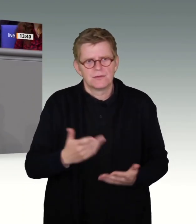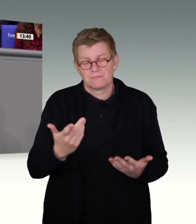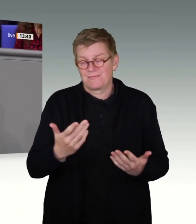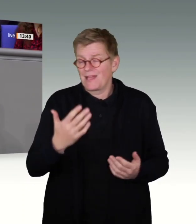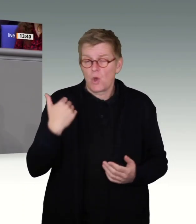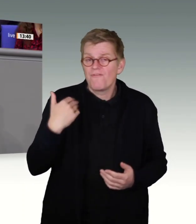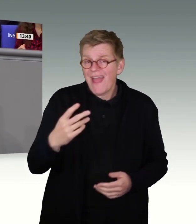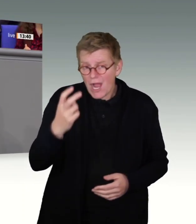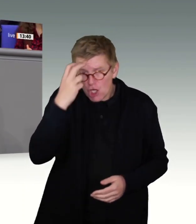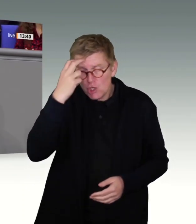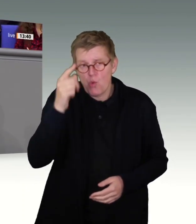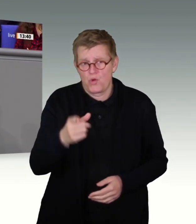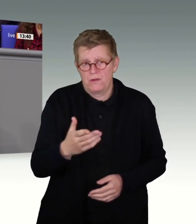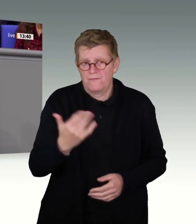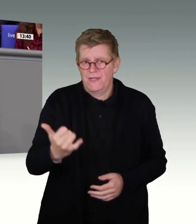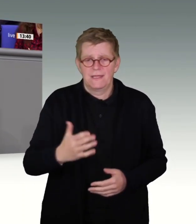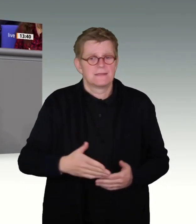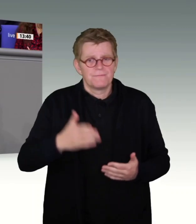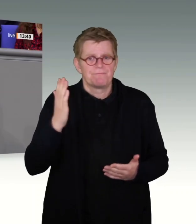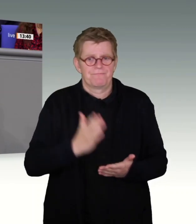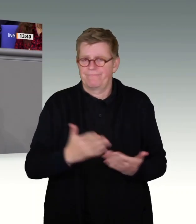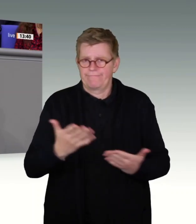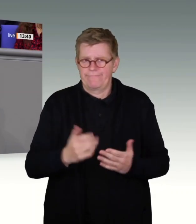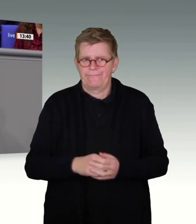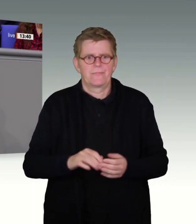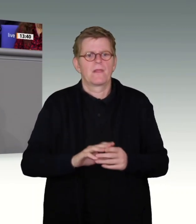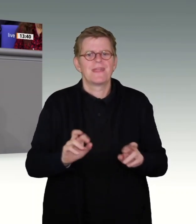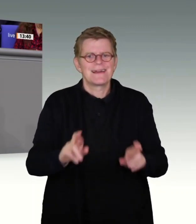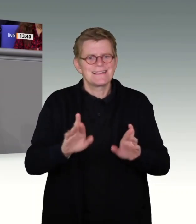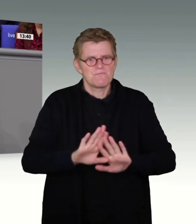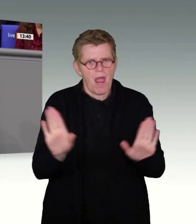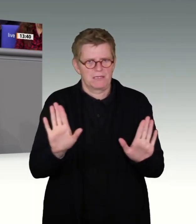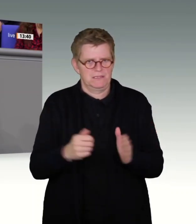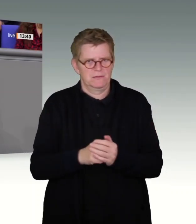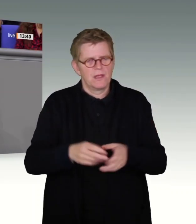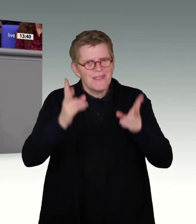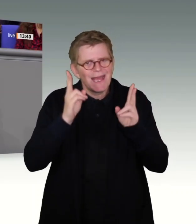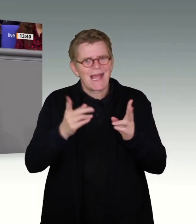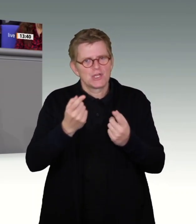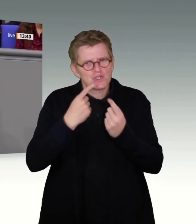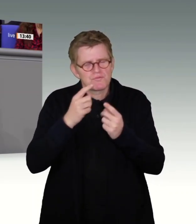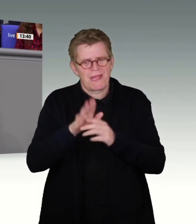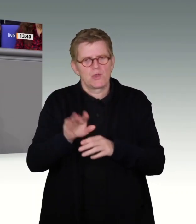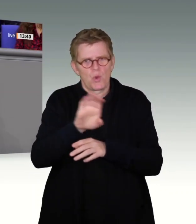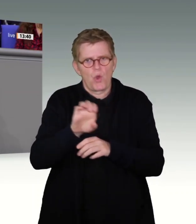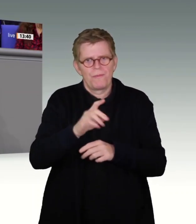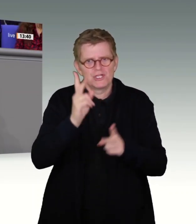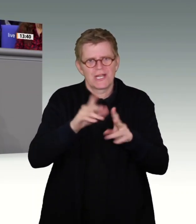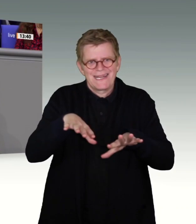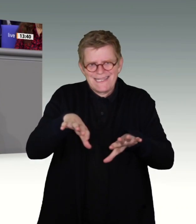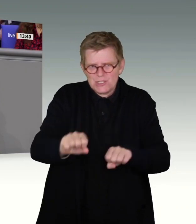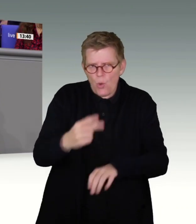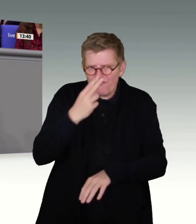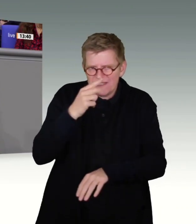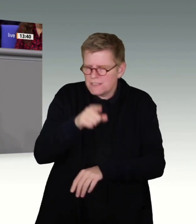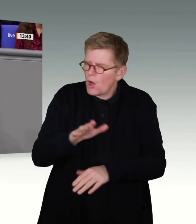klug, es wäre klug von Ihnen, wenn Sie mit dem nötigen Respekt vor der Rechtsprechung des Europäischen Gerichtshofs das endlich